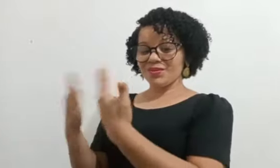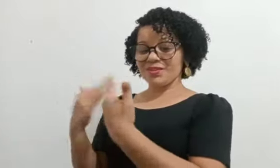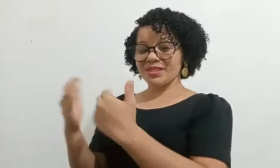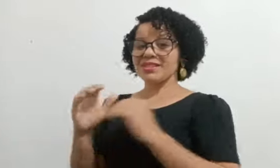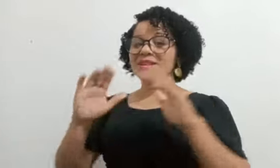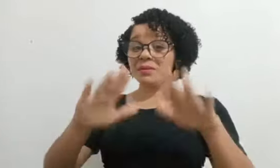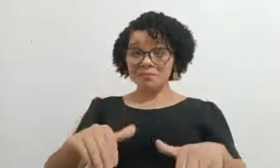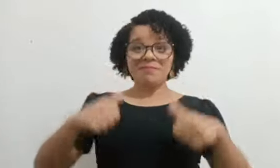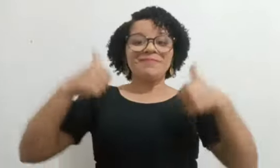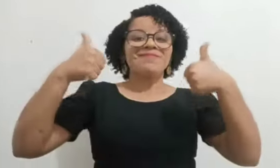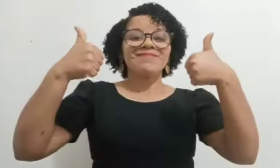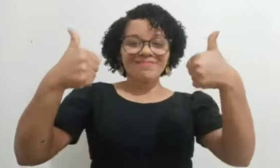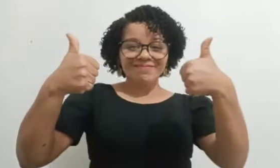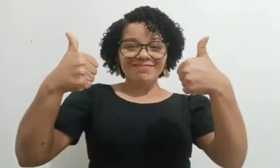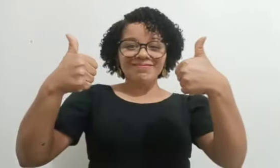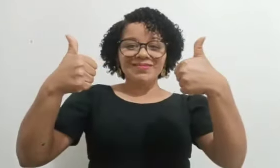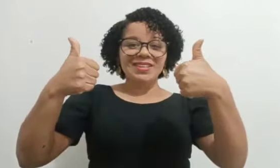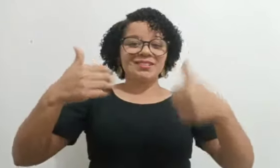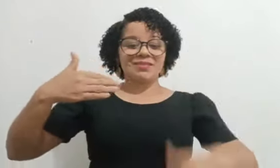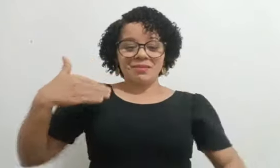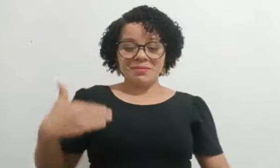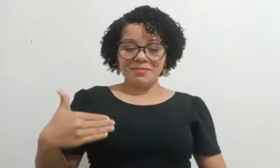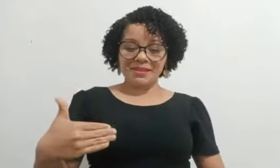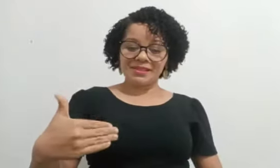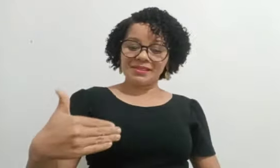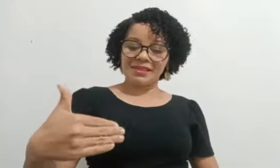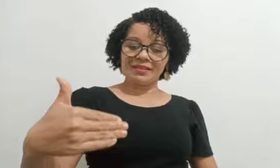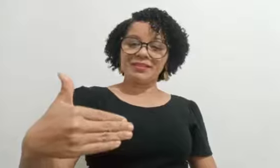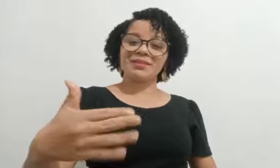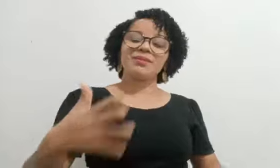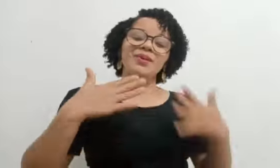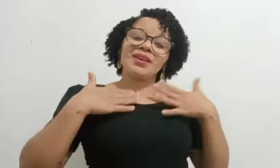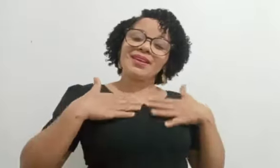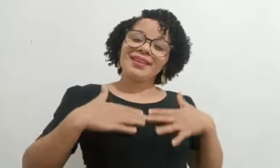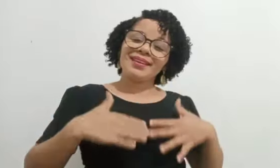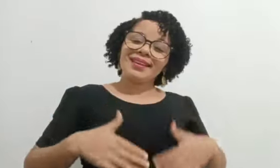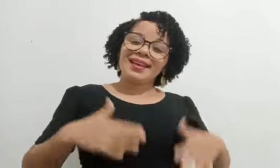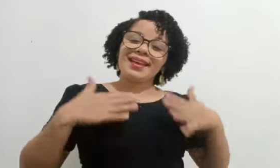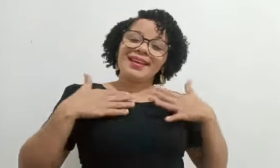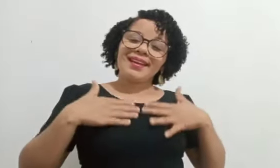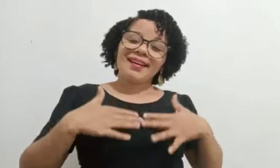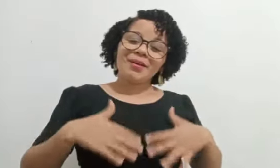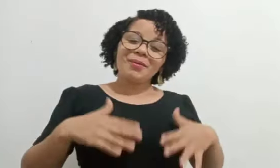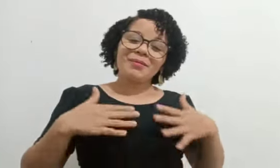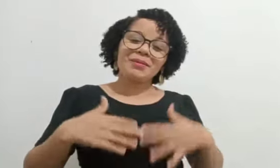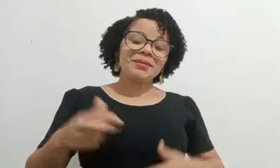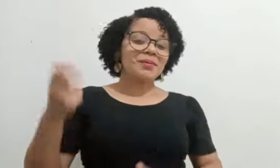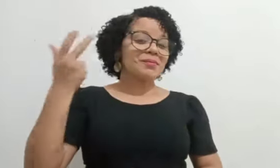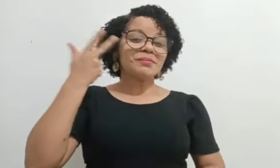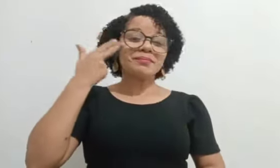Me sinto tranquila, sem preocupação. Eu consigo ter uma comunicação.